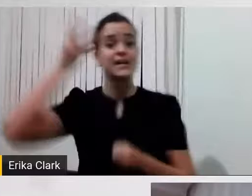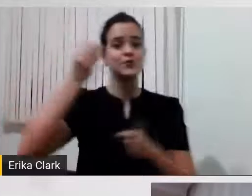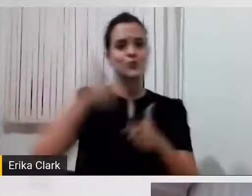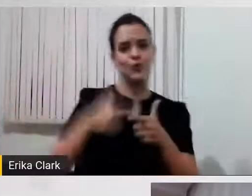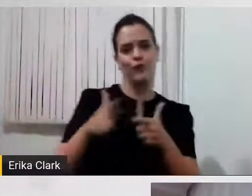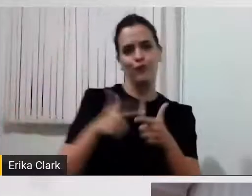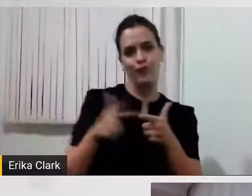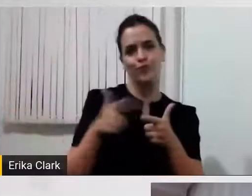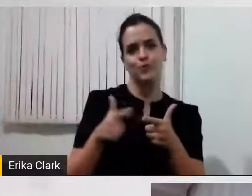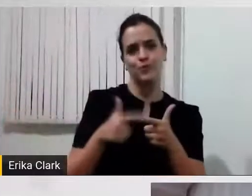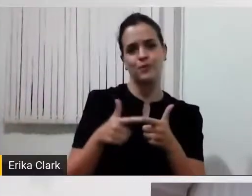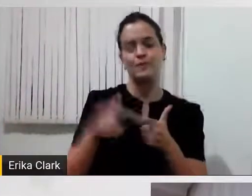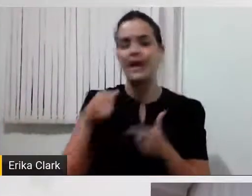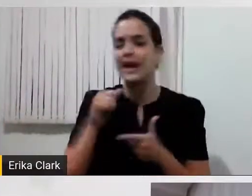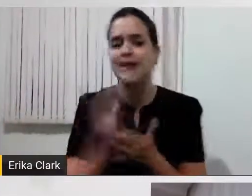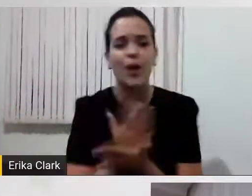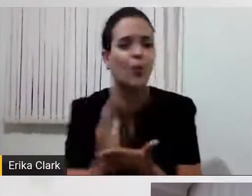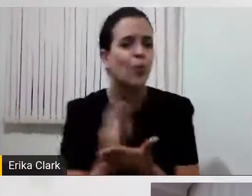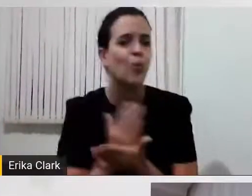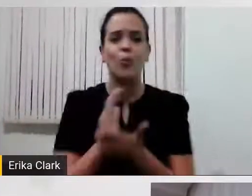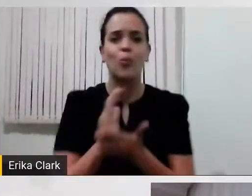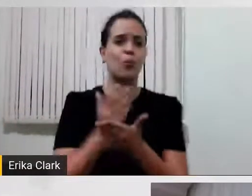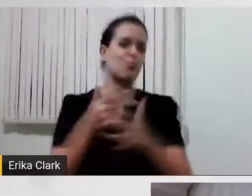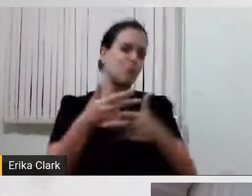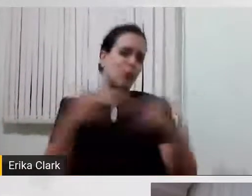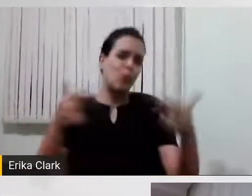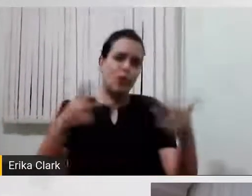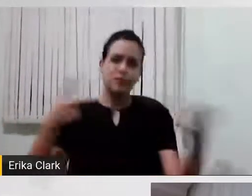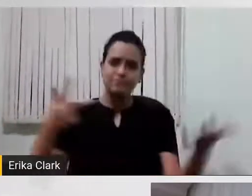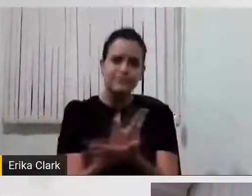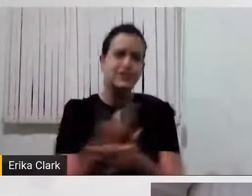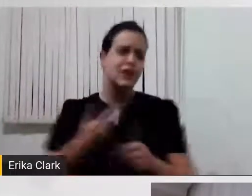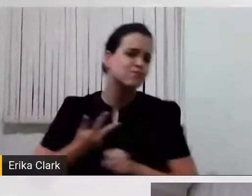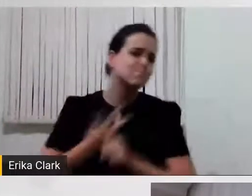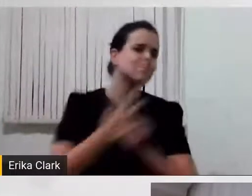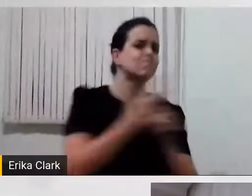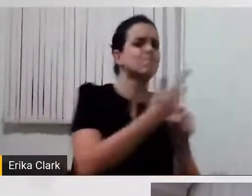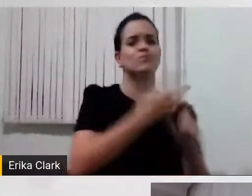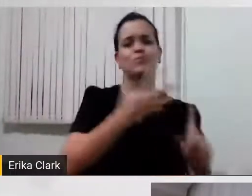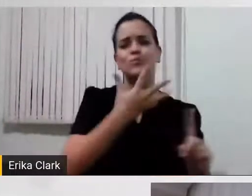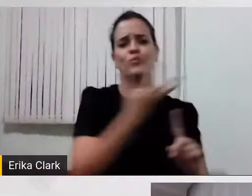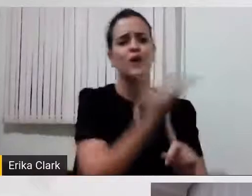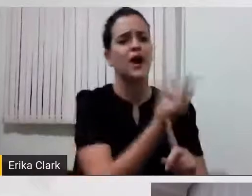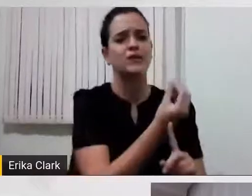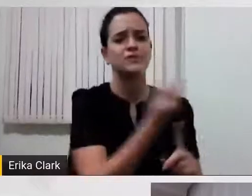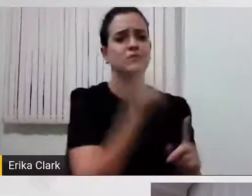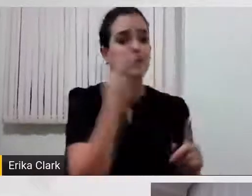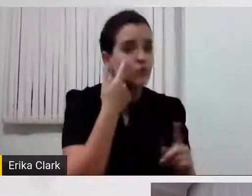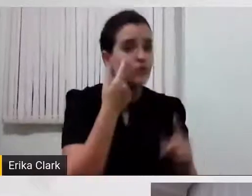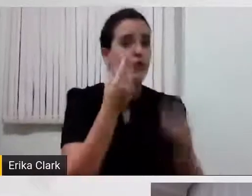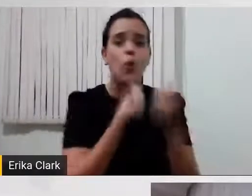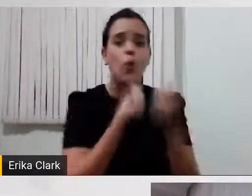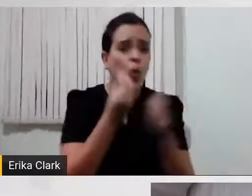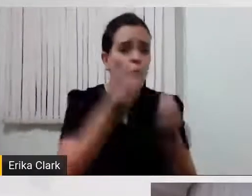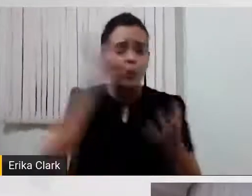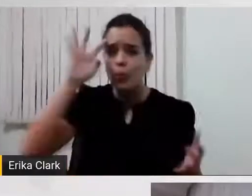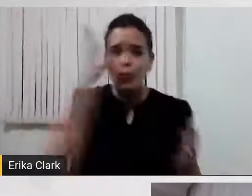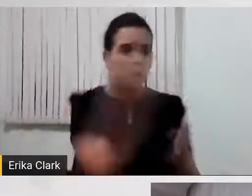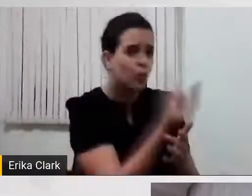acontece, eu vou ao estudo da arte, eu vou saber tudo para tentar solucionar esse problema, e se eu não encontro a solução, eu preciso inovar, eu